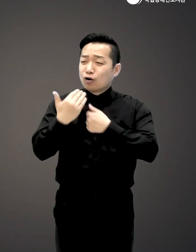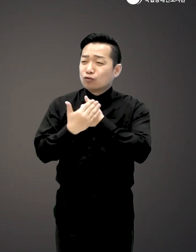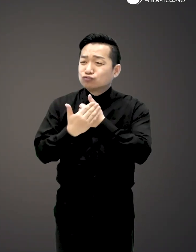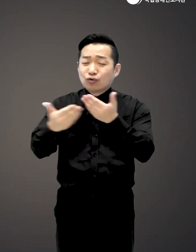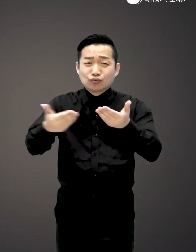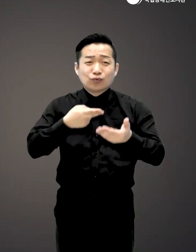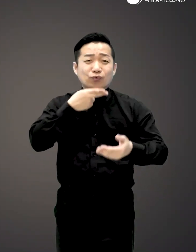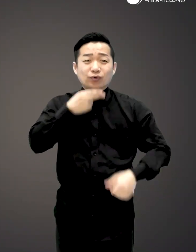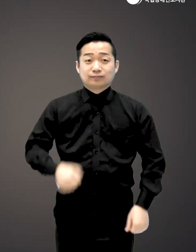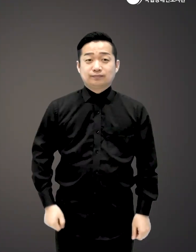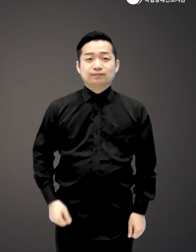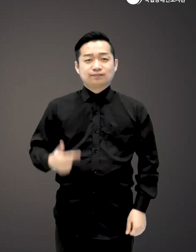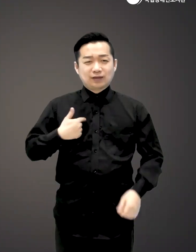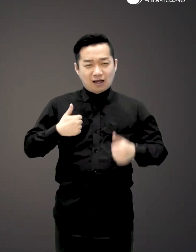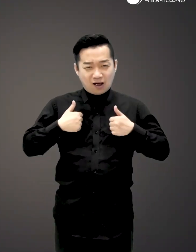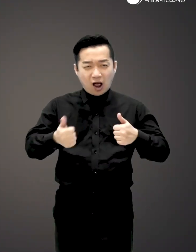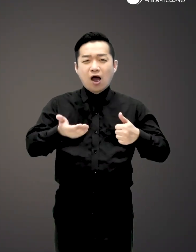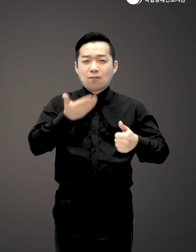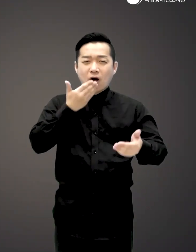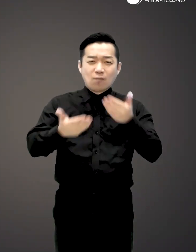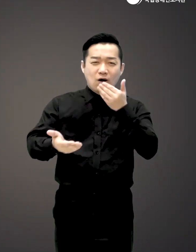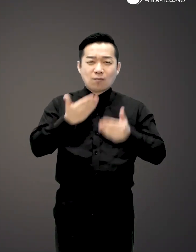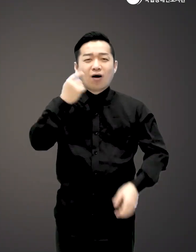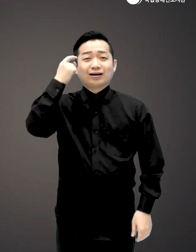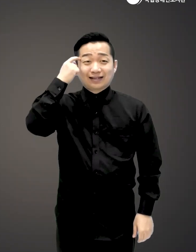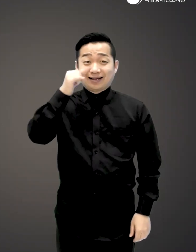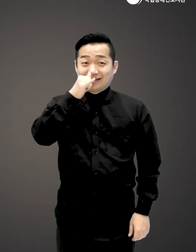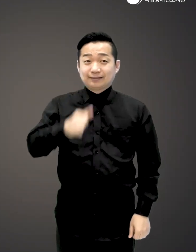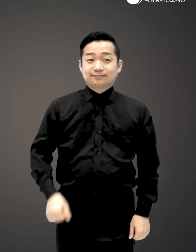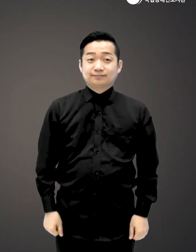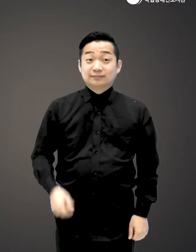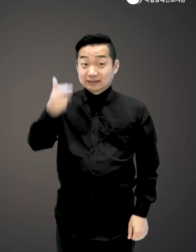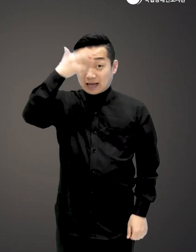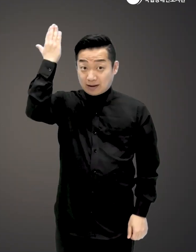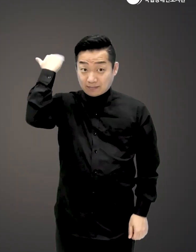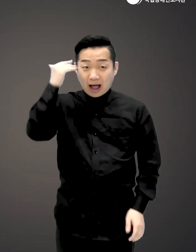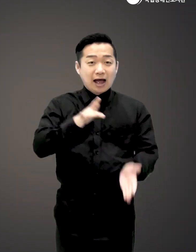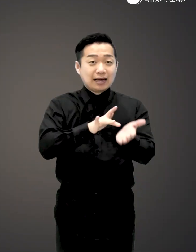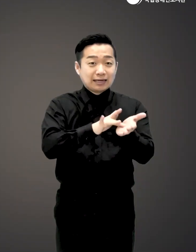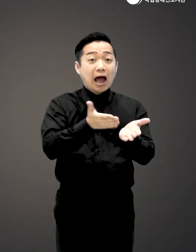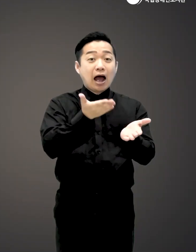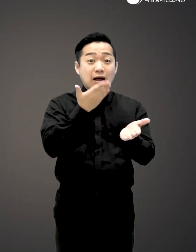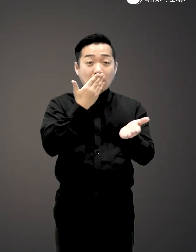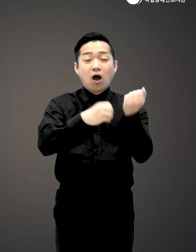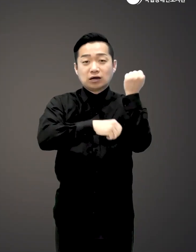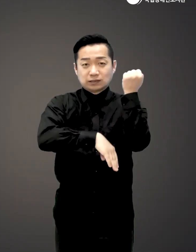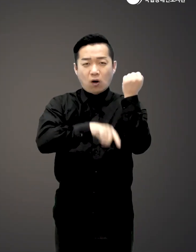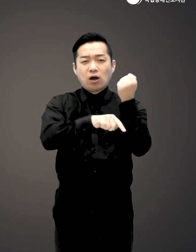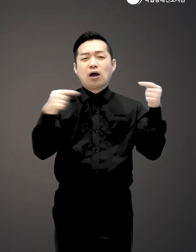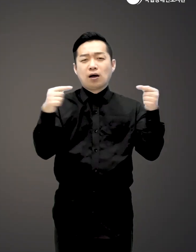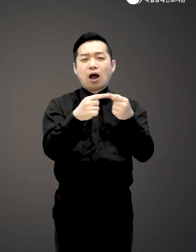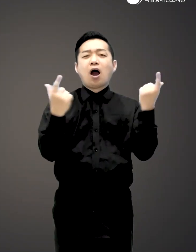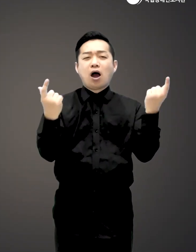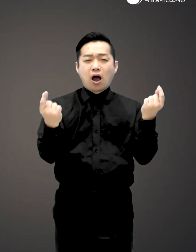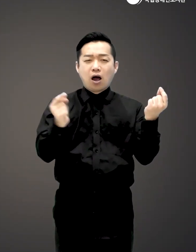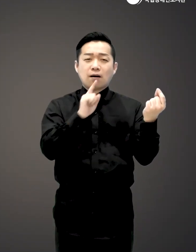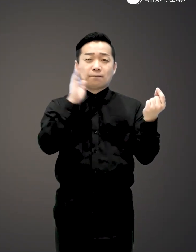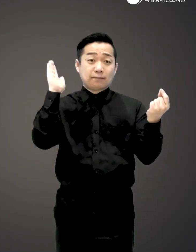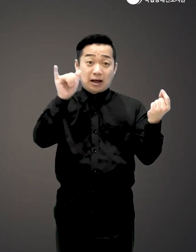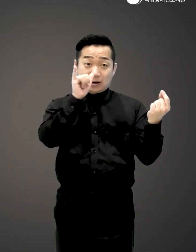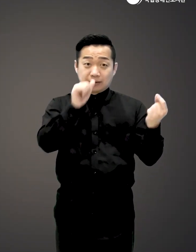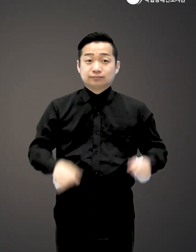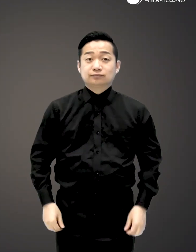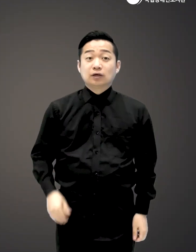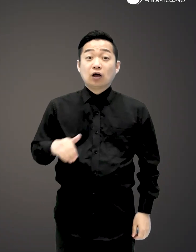챙겨주는 거 아니고 내가 열심히 챙겨 먹어야 되겠다는 생각이 들어 옛말에 약과 음식은 근원이 같다 라는 이야기가